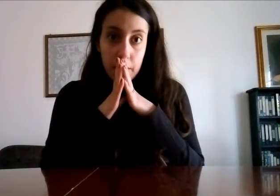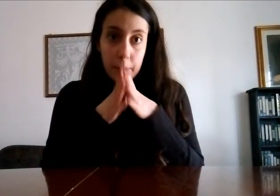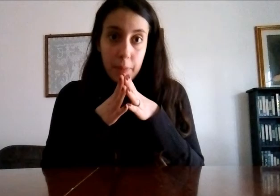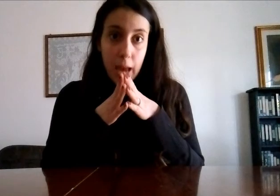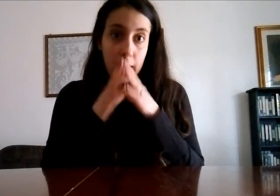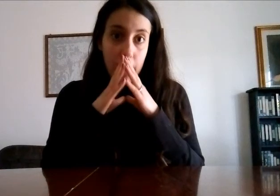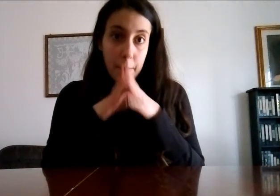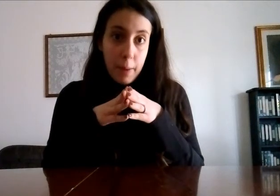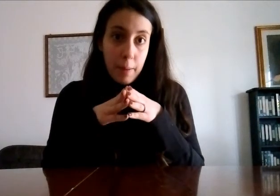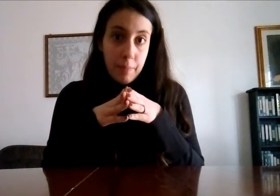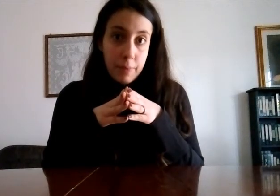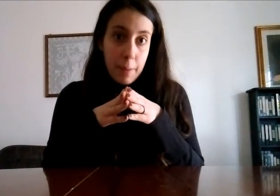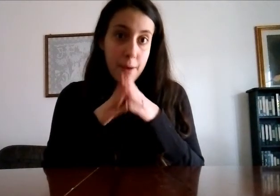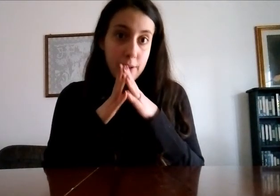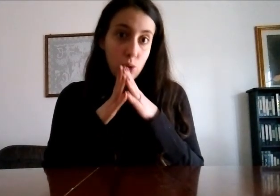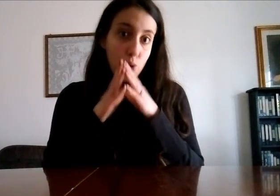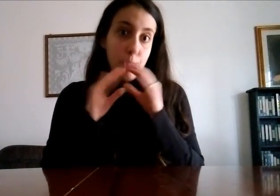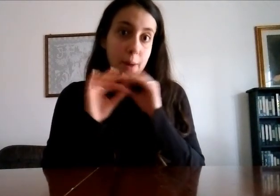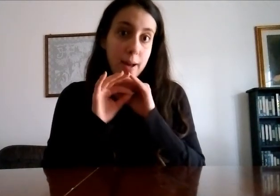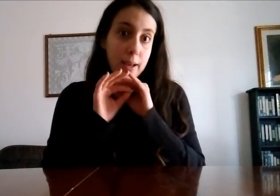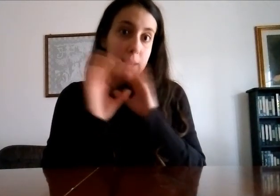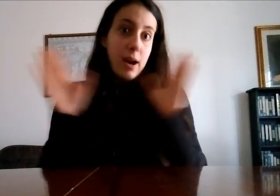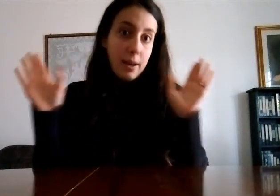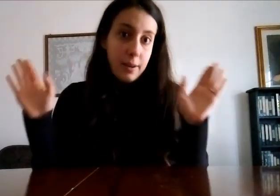alla gamba e mi ha fatto un male cane